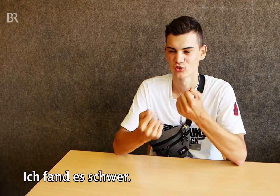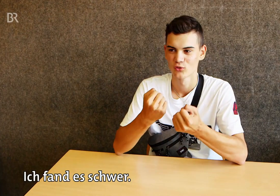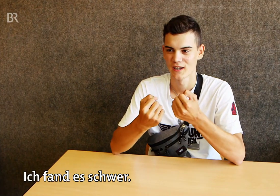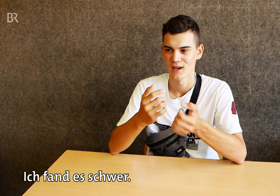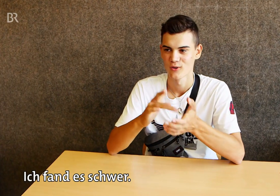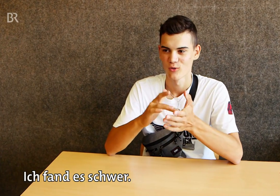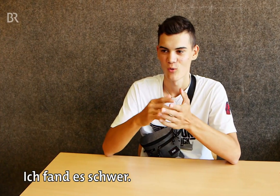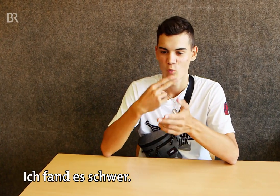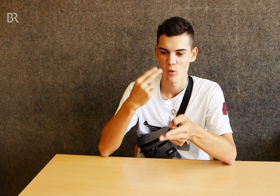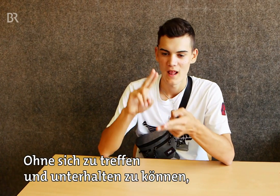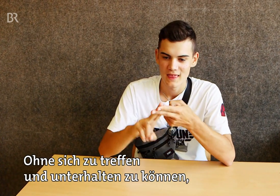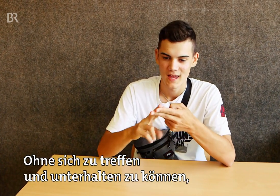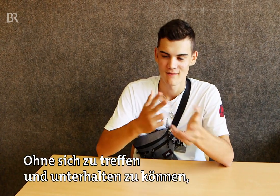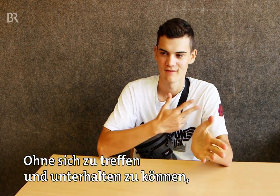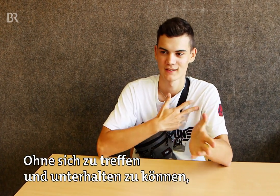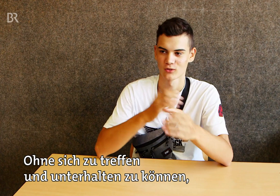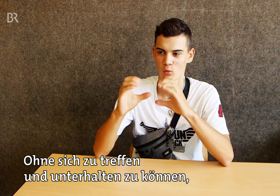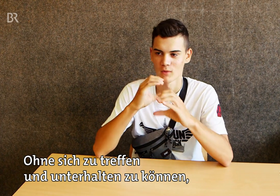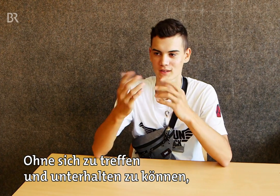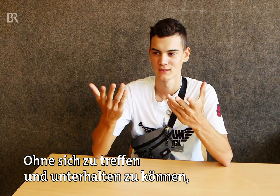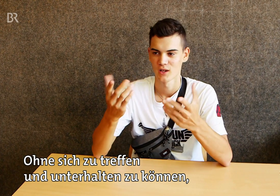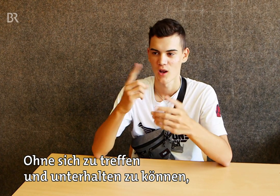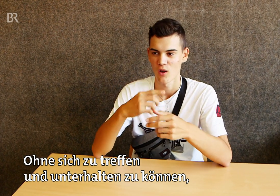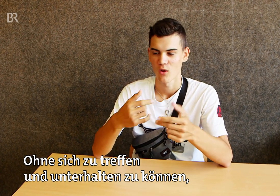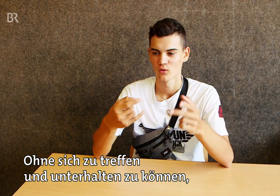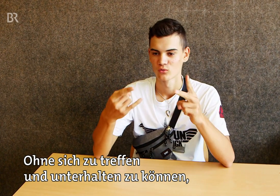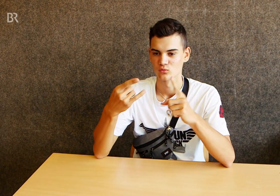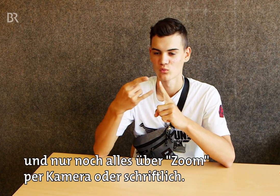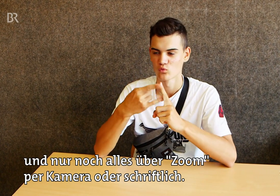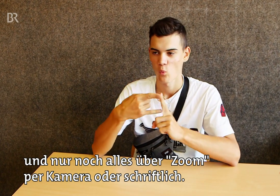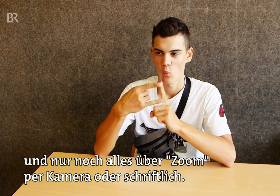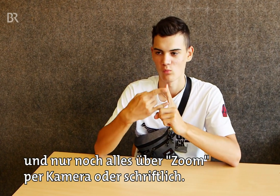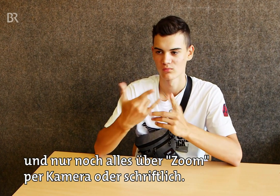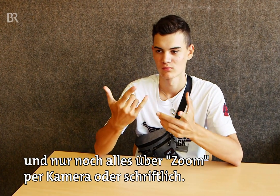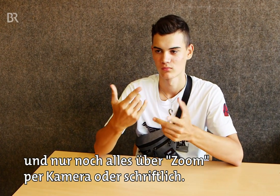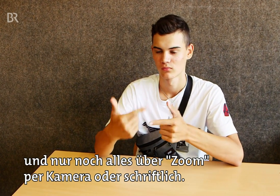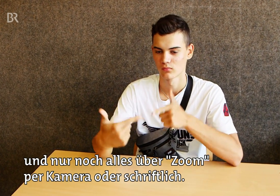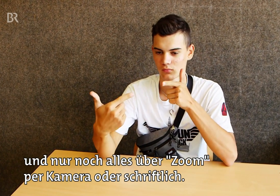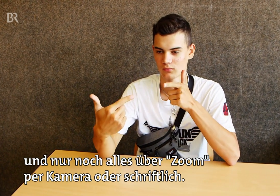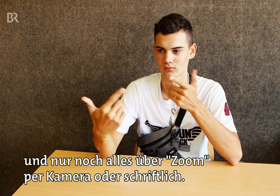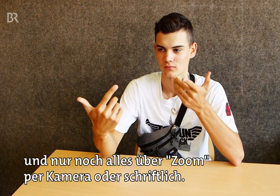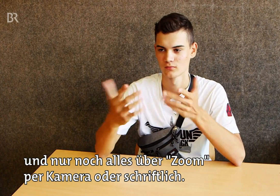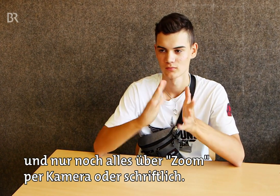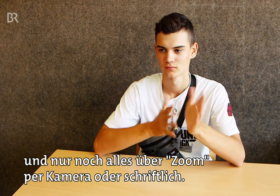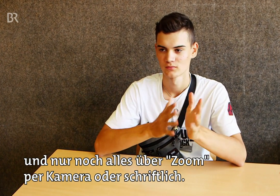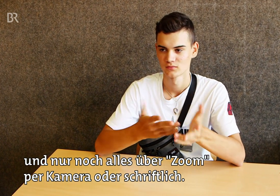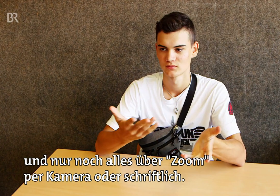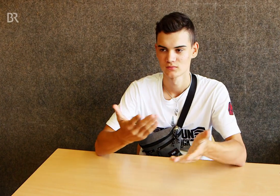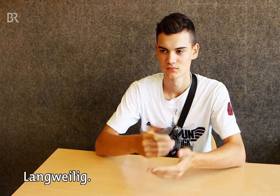Ich fand es schwer, ohne sich zu treffen und unterhalten zu können und nur noch alles über Zoom, per Kamera oder schriftlich.